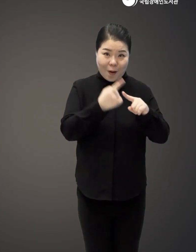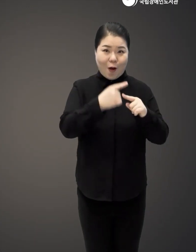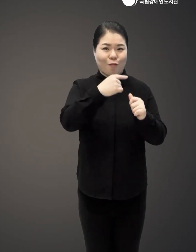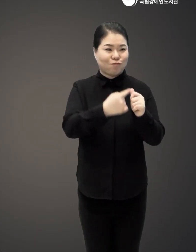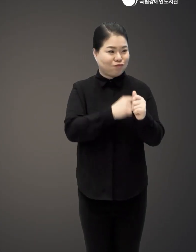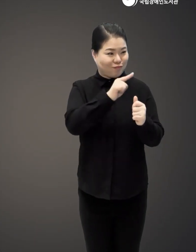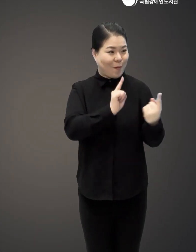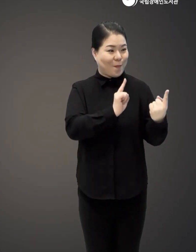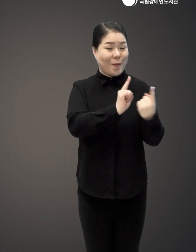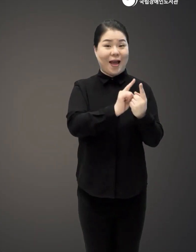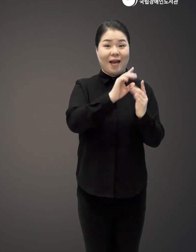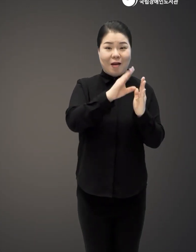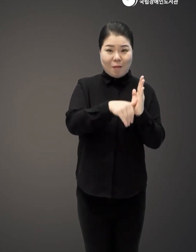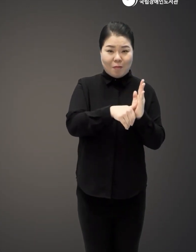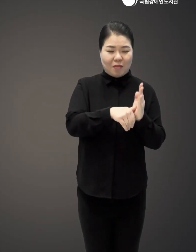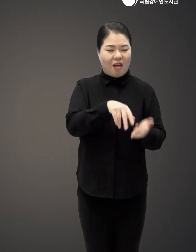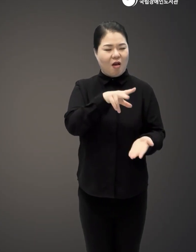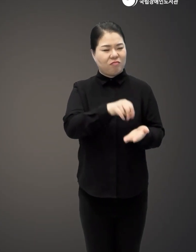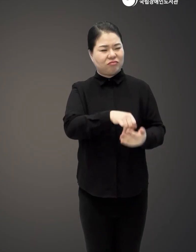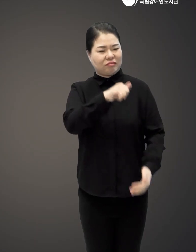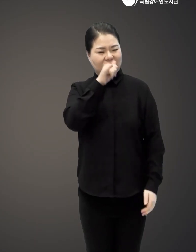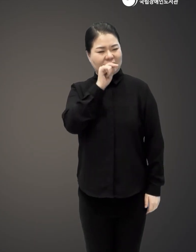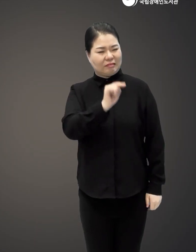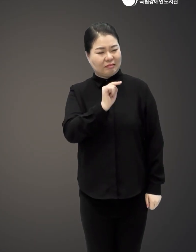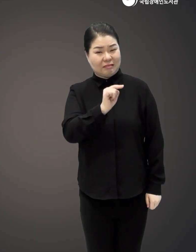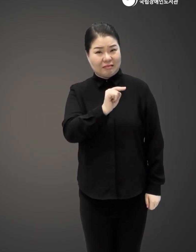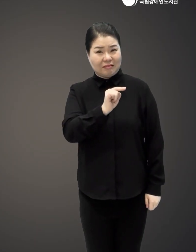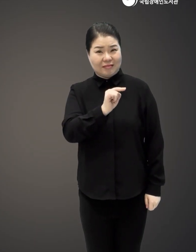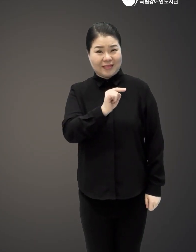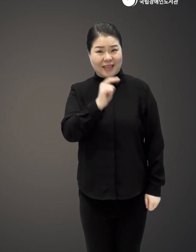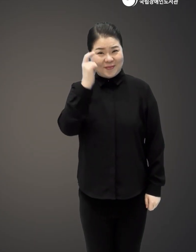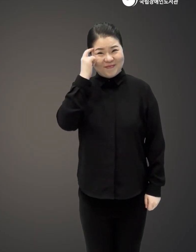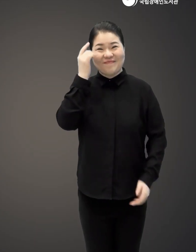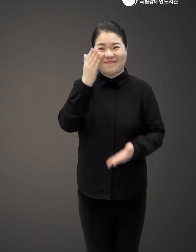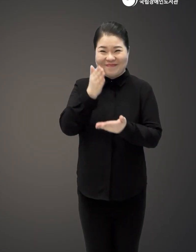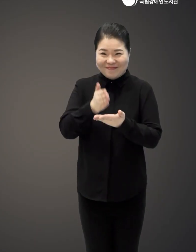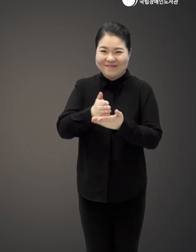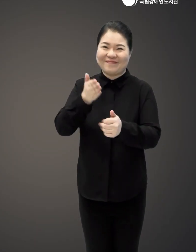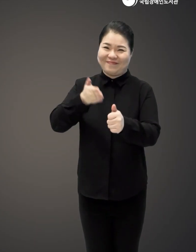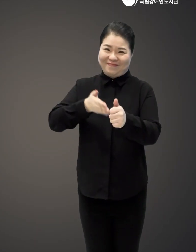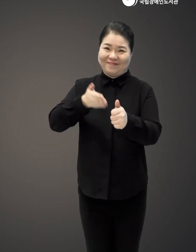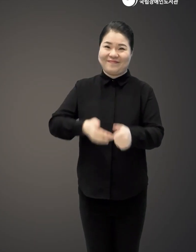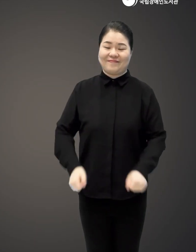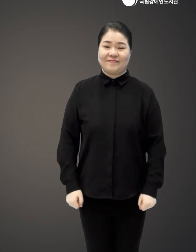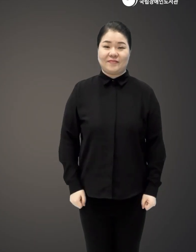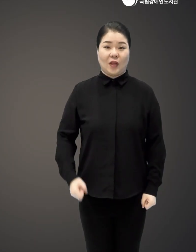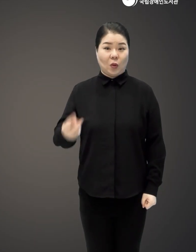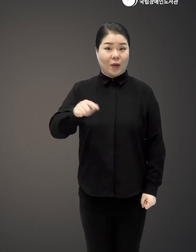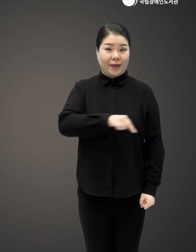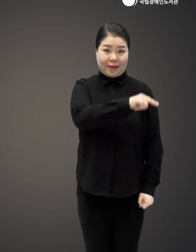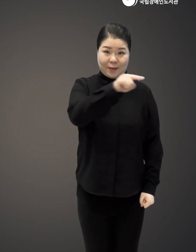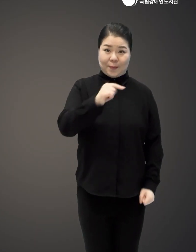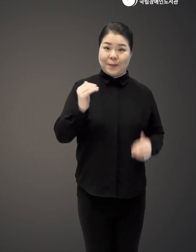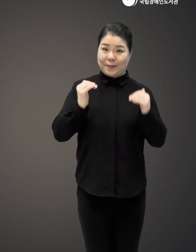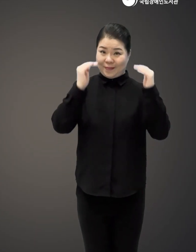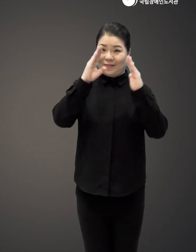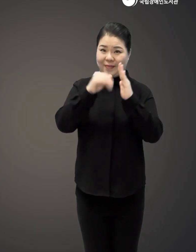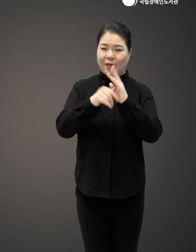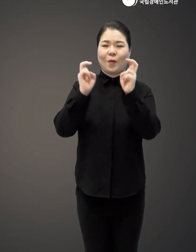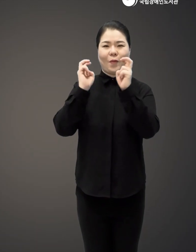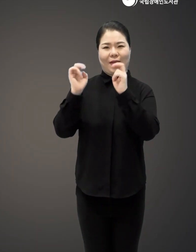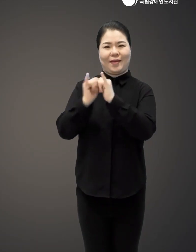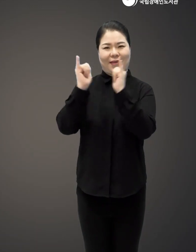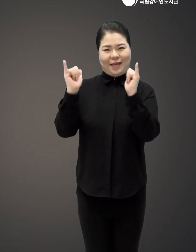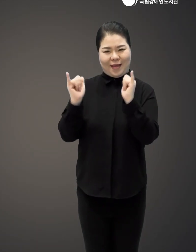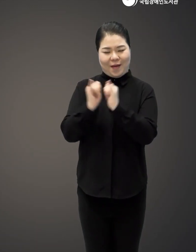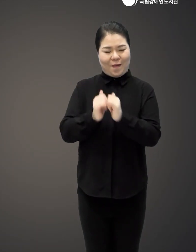to stop treating these kids like the bad kind of disruptors when they're in school and start embracing them in our